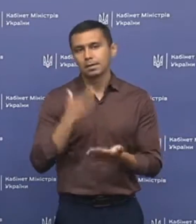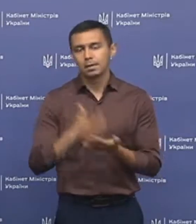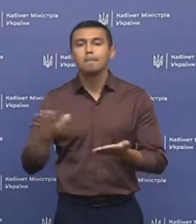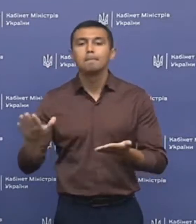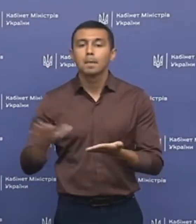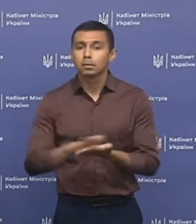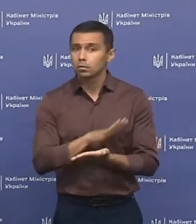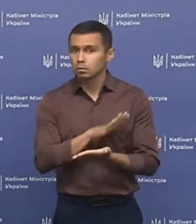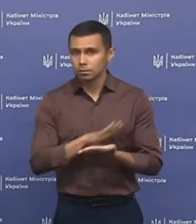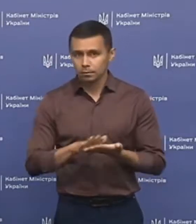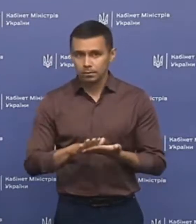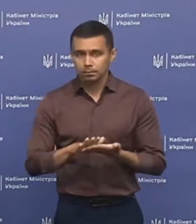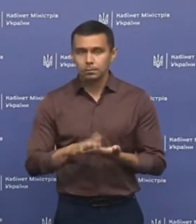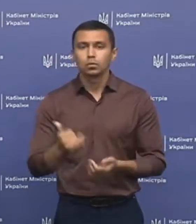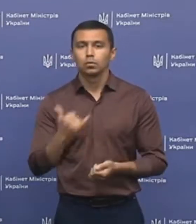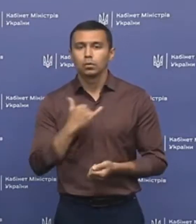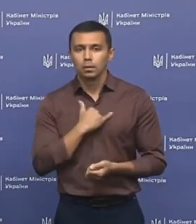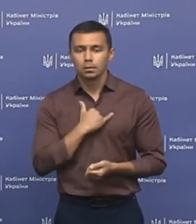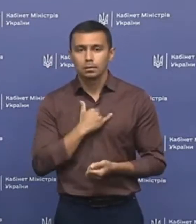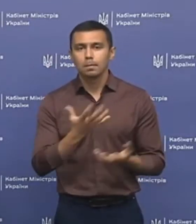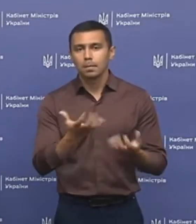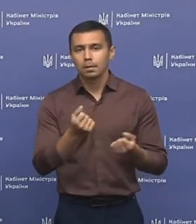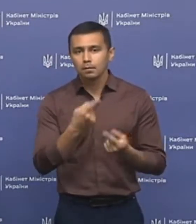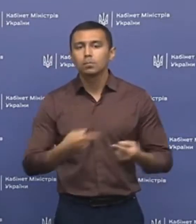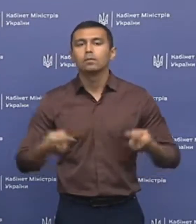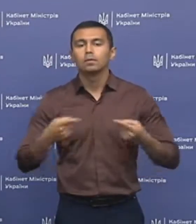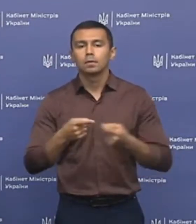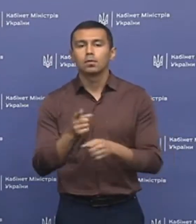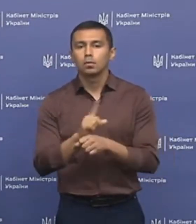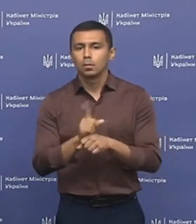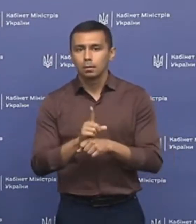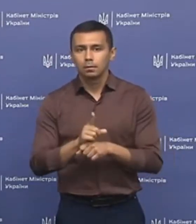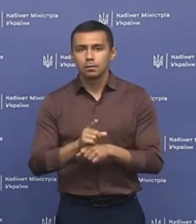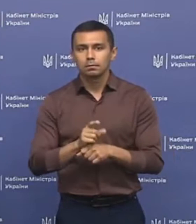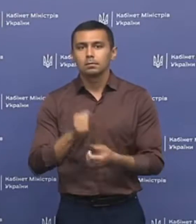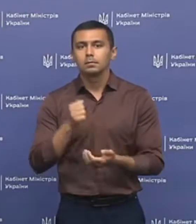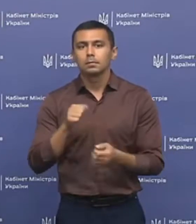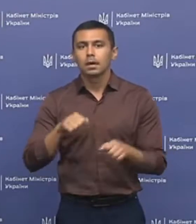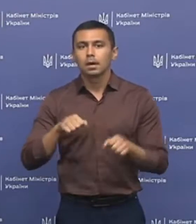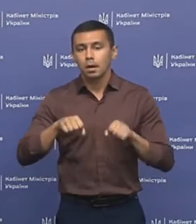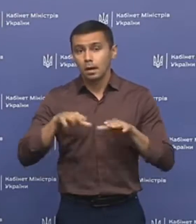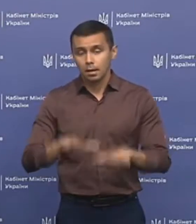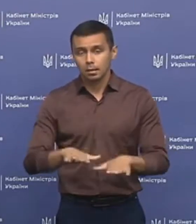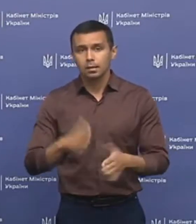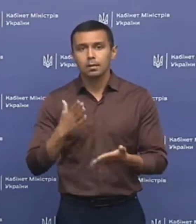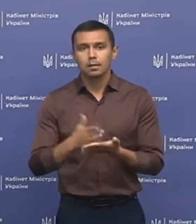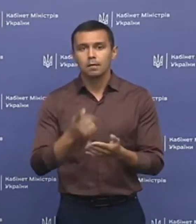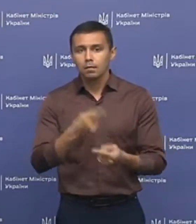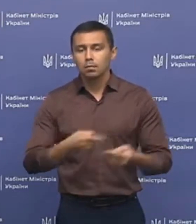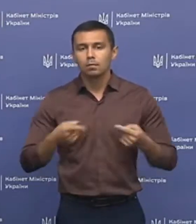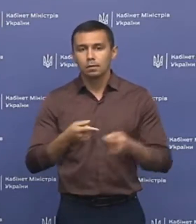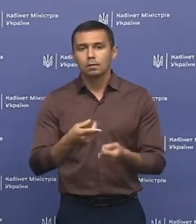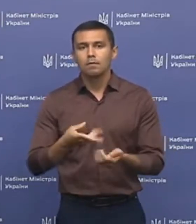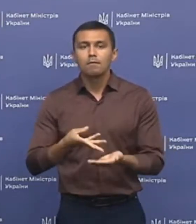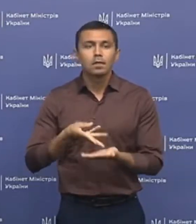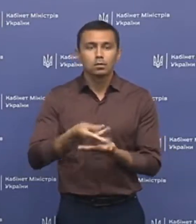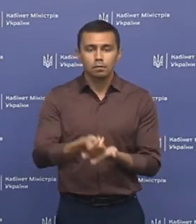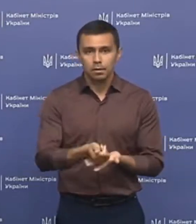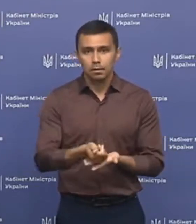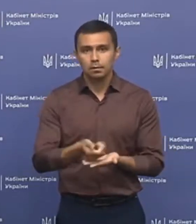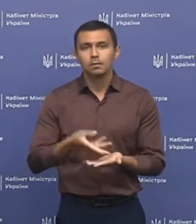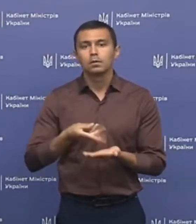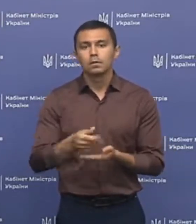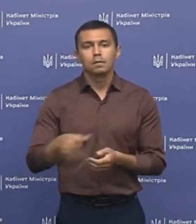безкоштовним. В нас прийняти відповідні нормативні акти, є відповідне фінансування